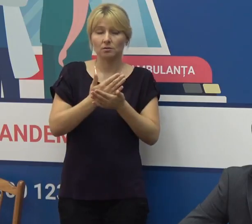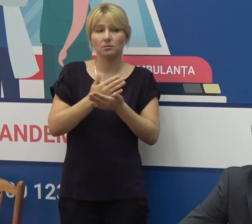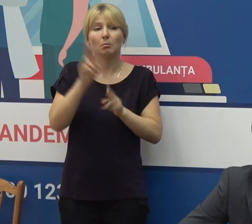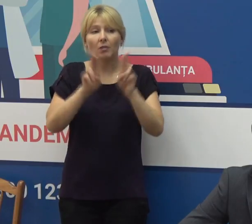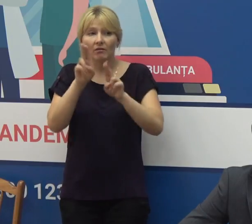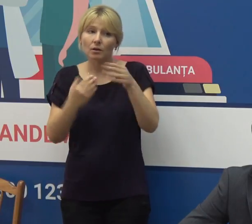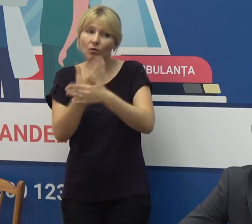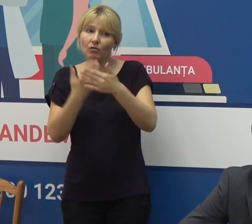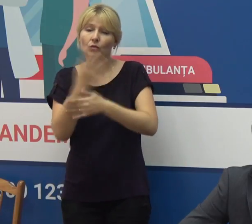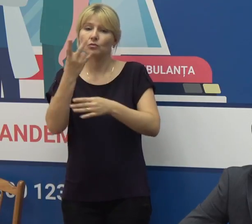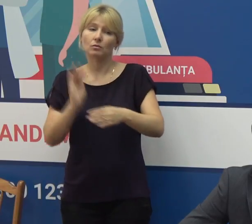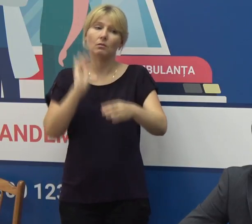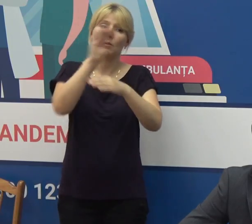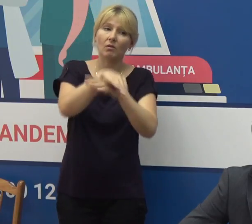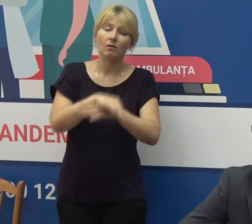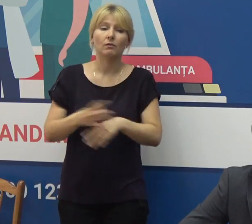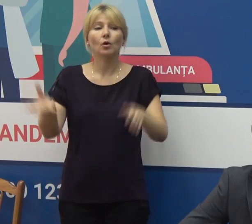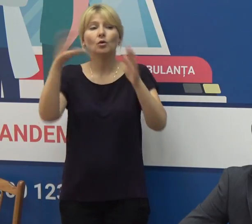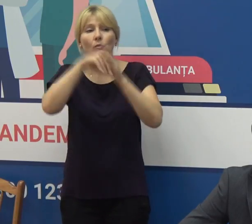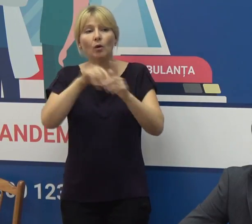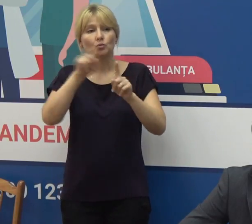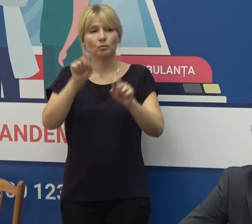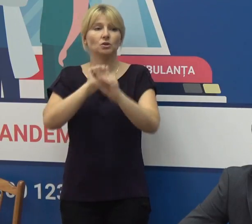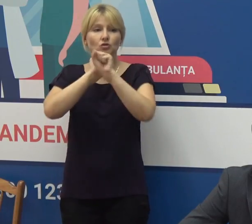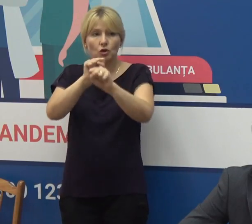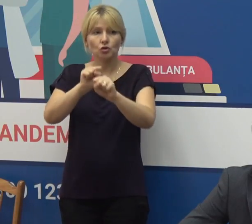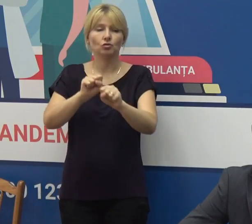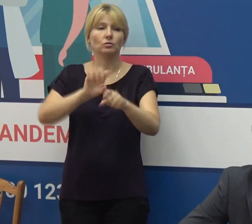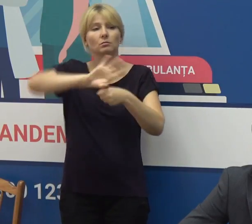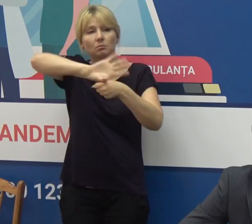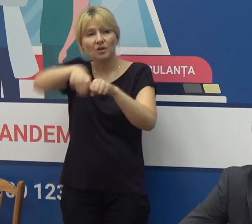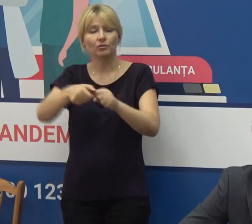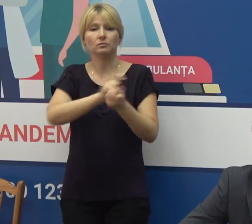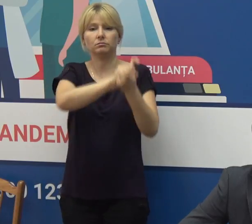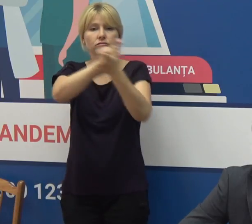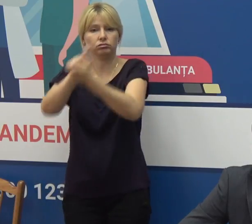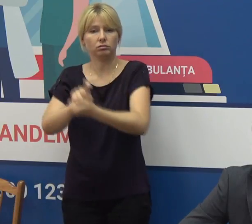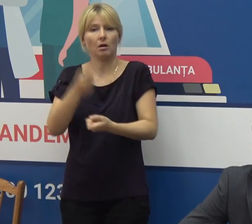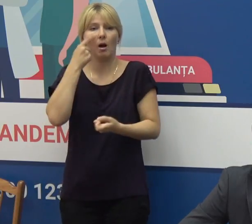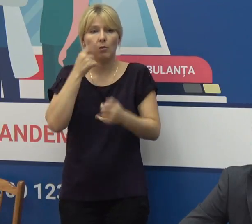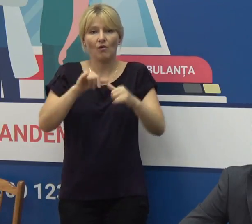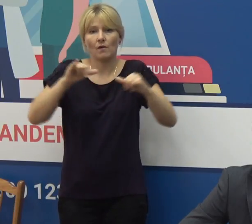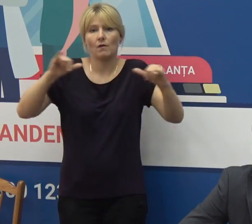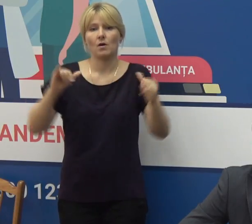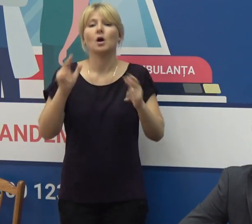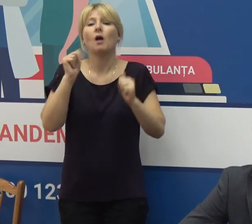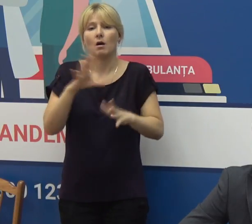nevoie de implementat la această etapă pentru a preveni răspândirea pentru a preveni creșterea în fără de caz